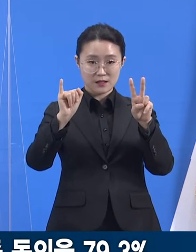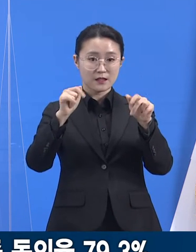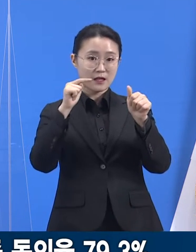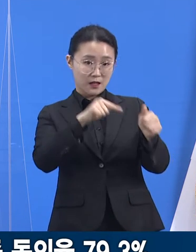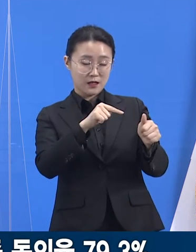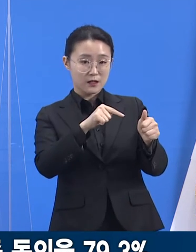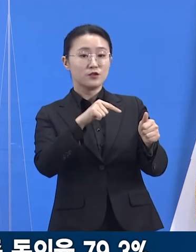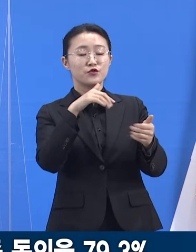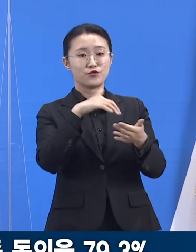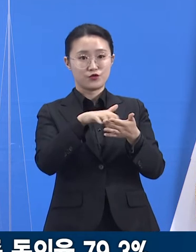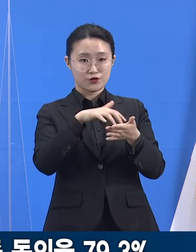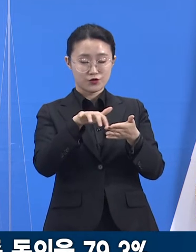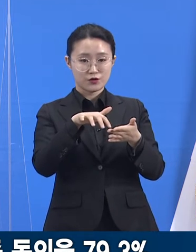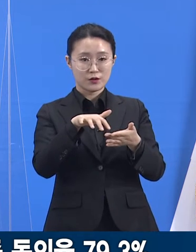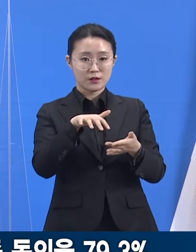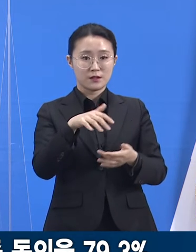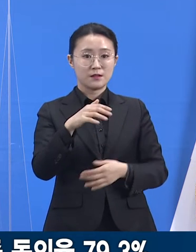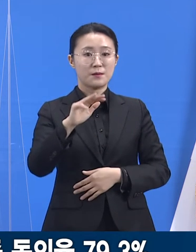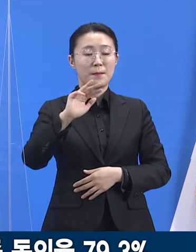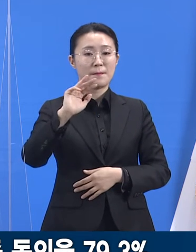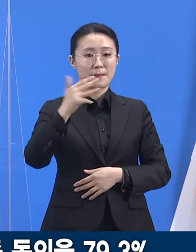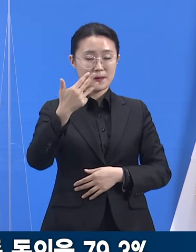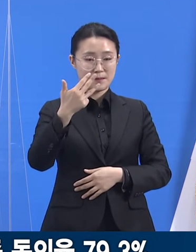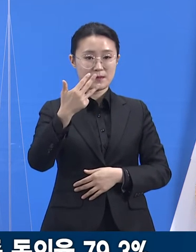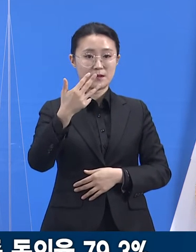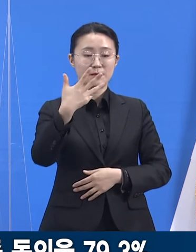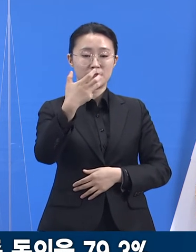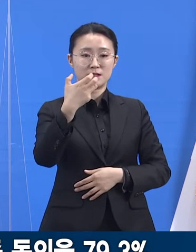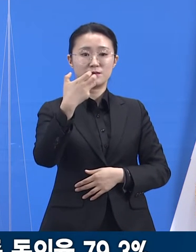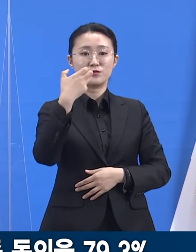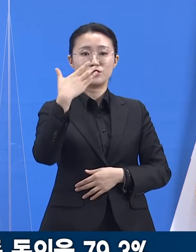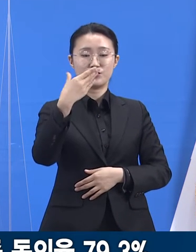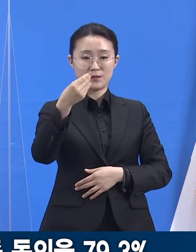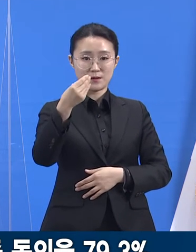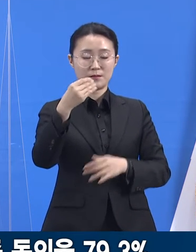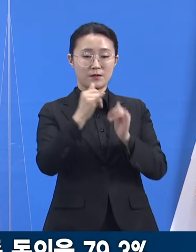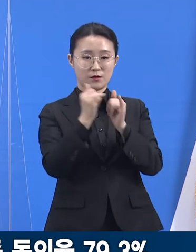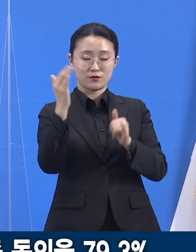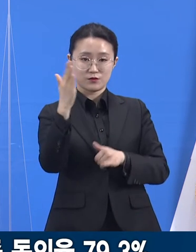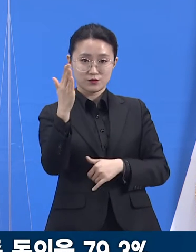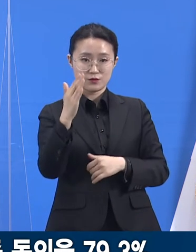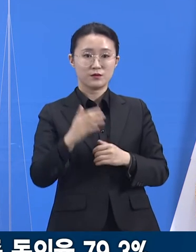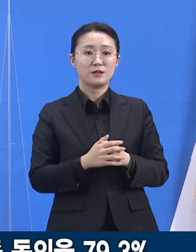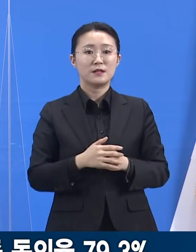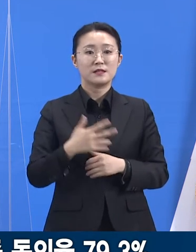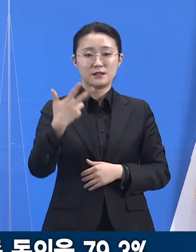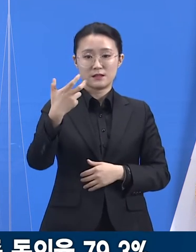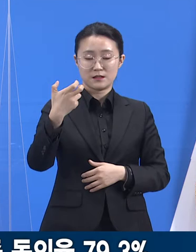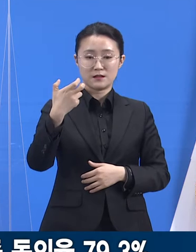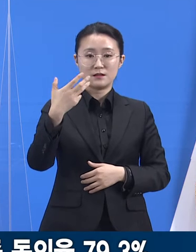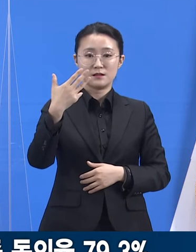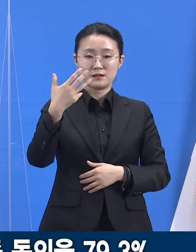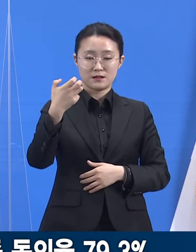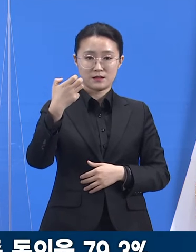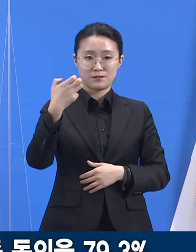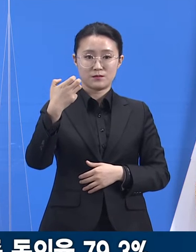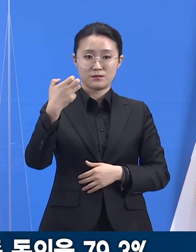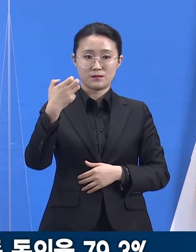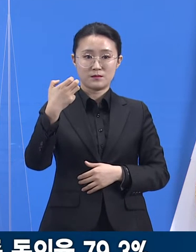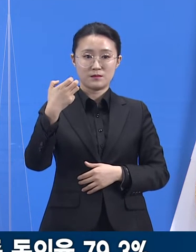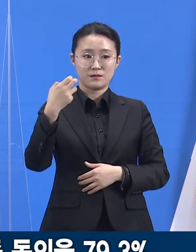,572명 중 70만 9,760명이 동의하셨고, 동의율은 79.3